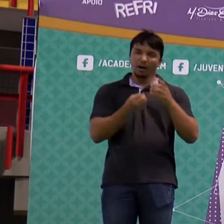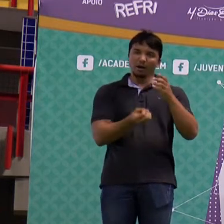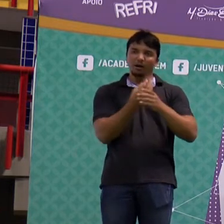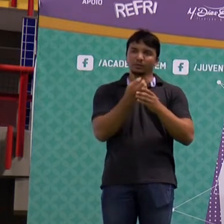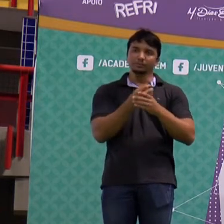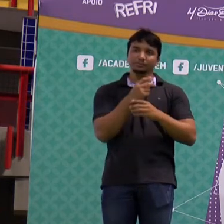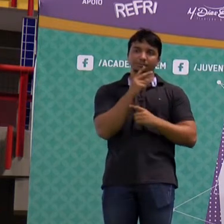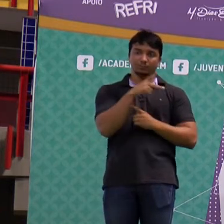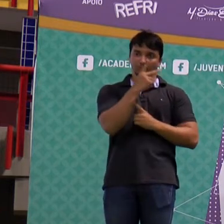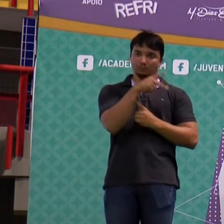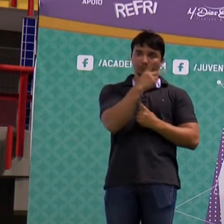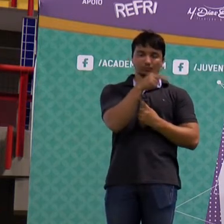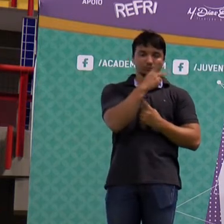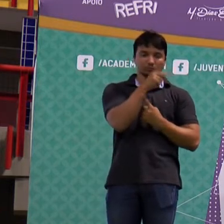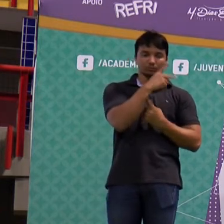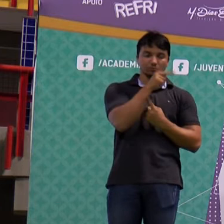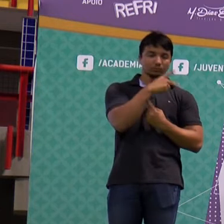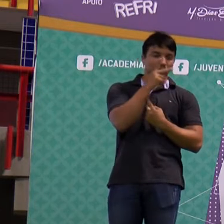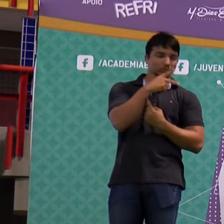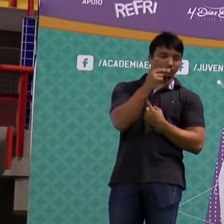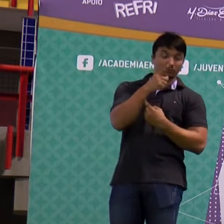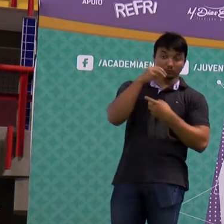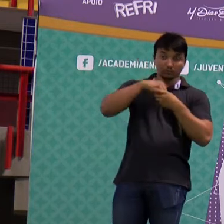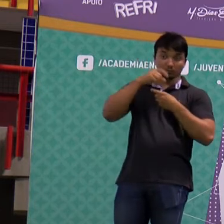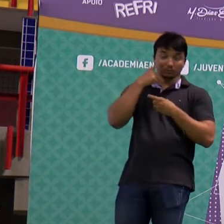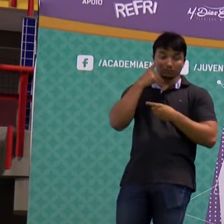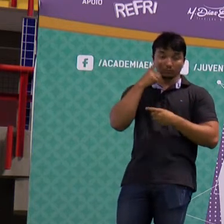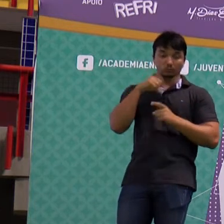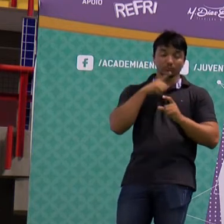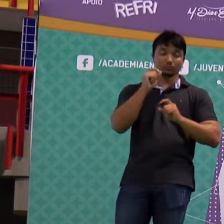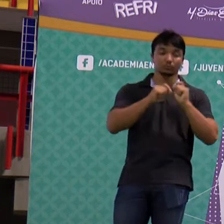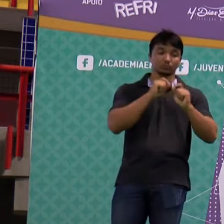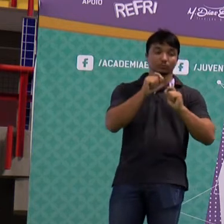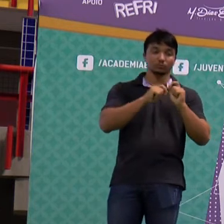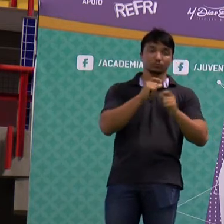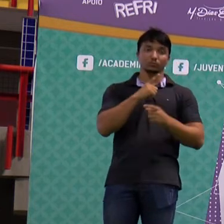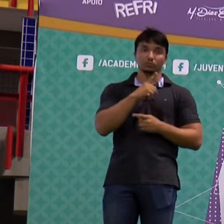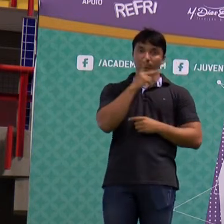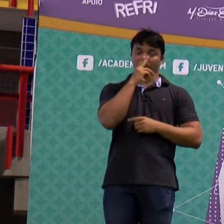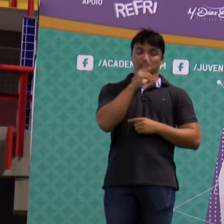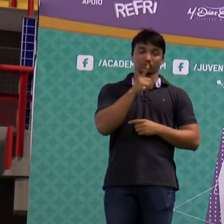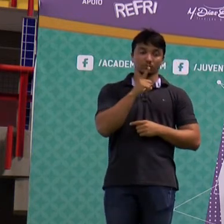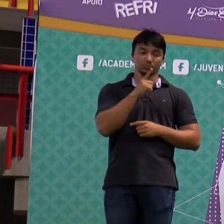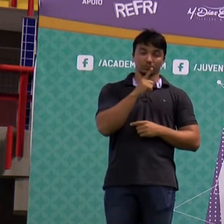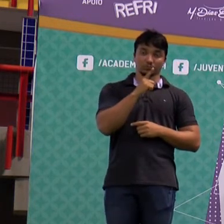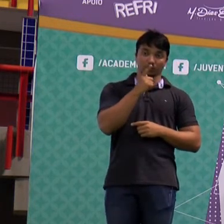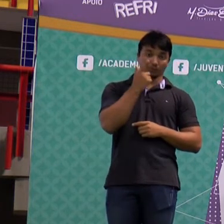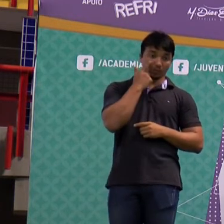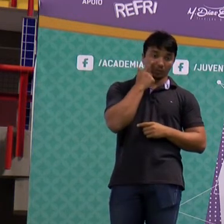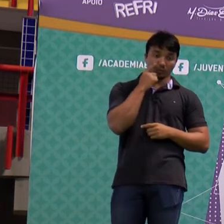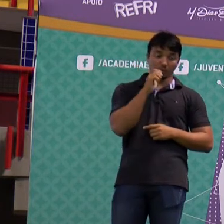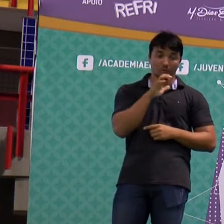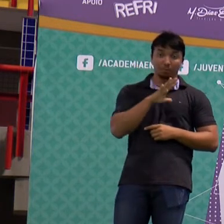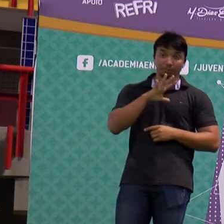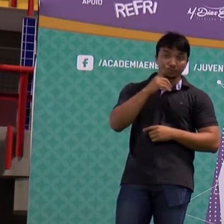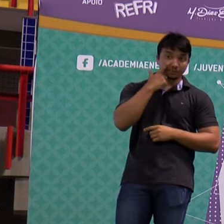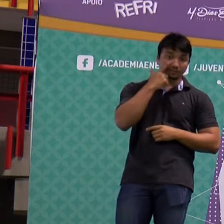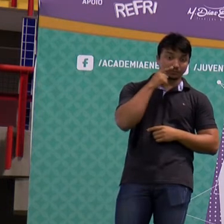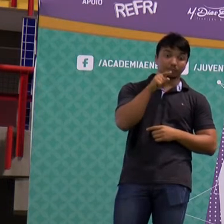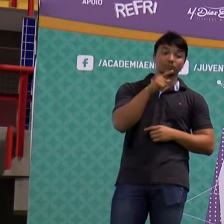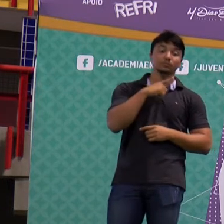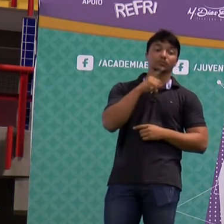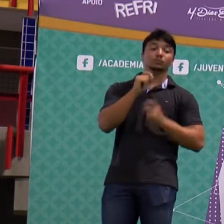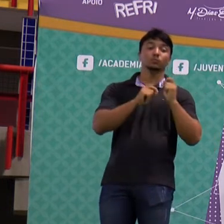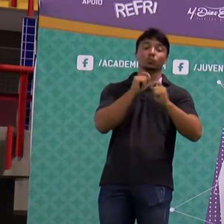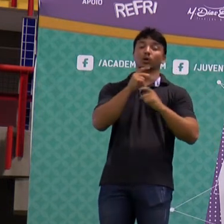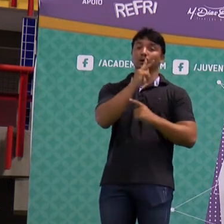eólica. Então dentro do infográfico, quando você pega o infográfico inteirinho, nesse trechinho do